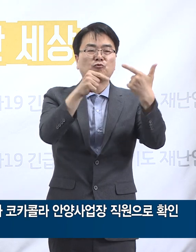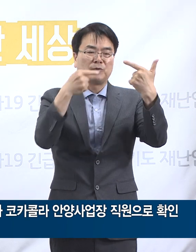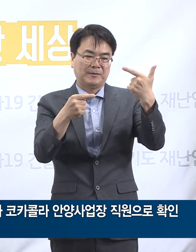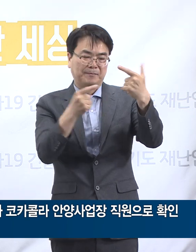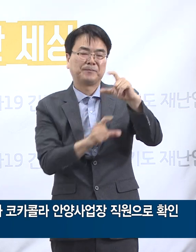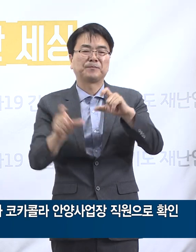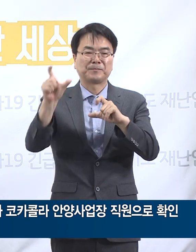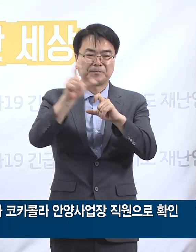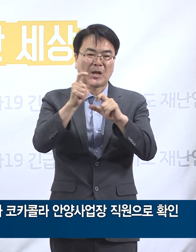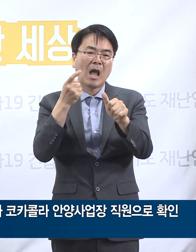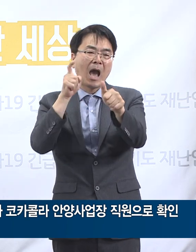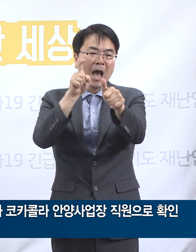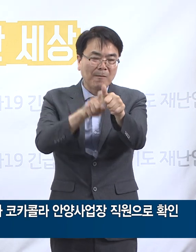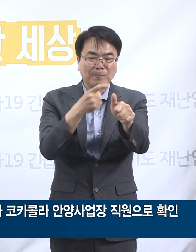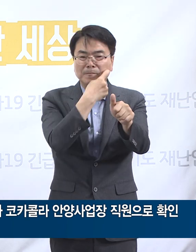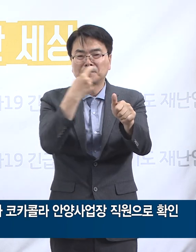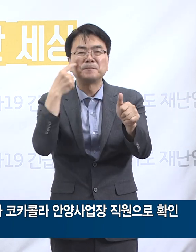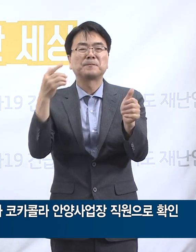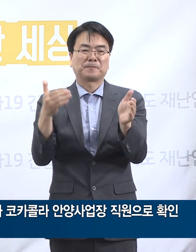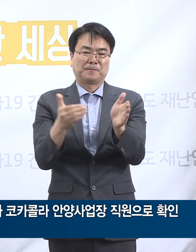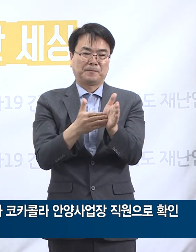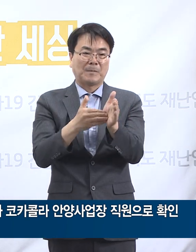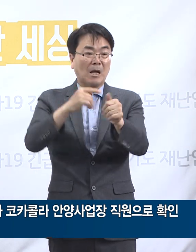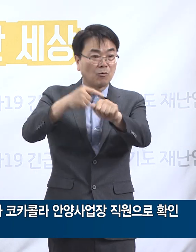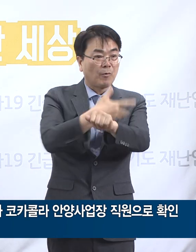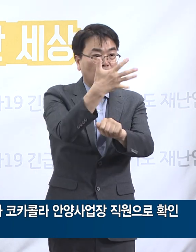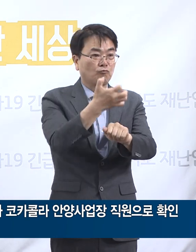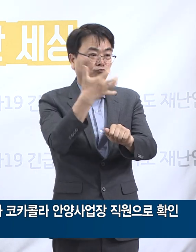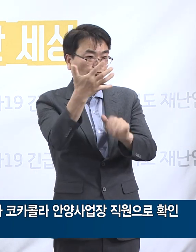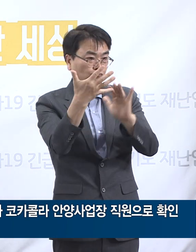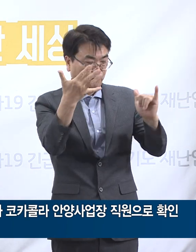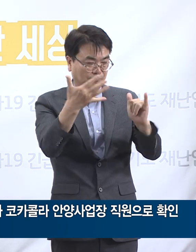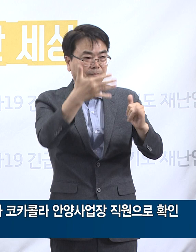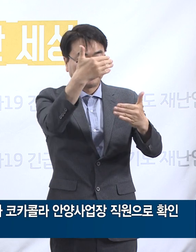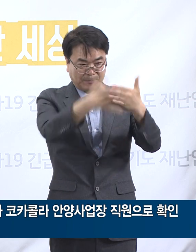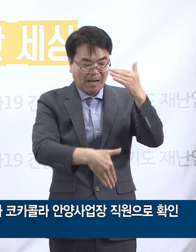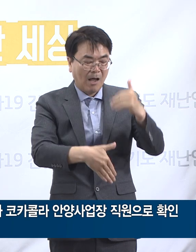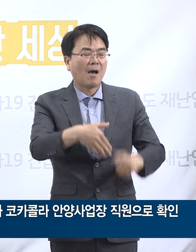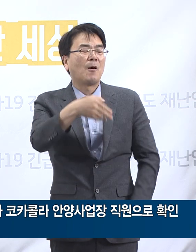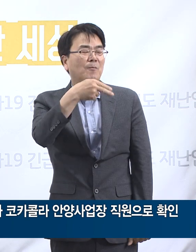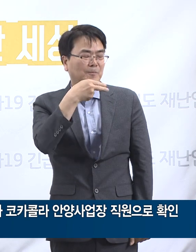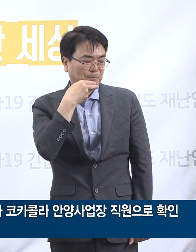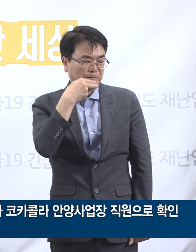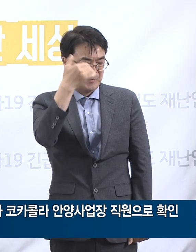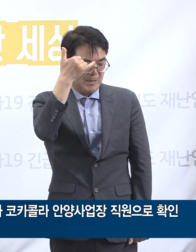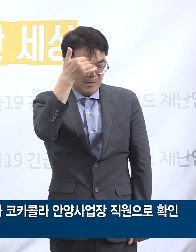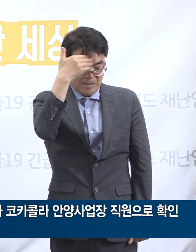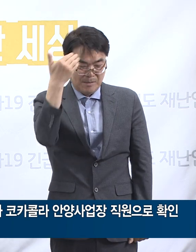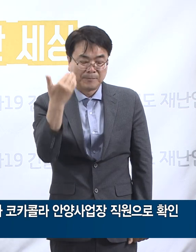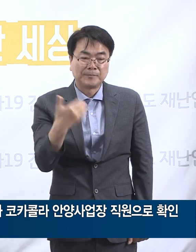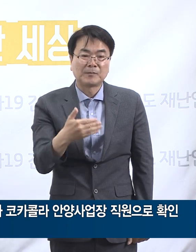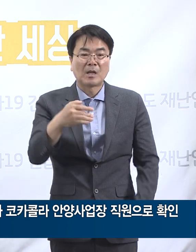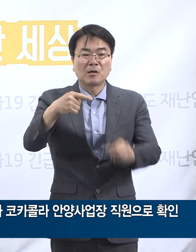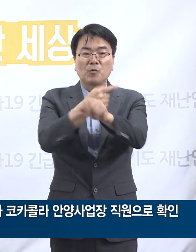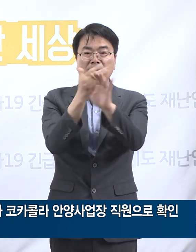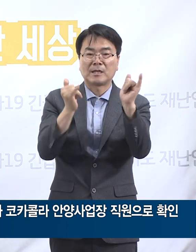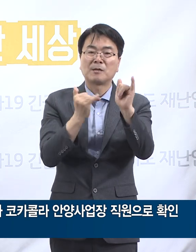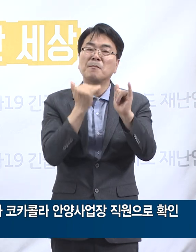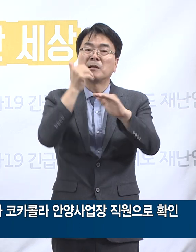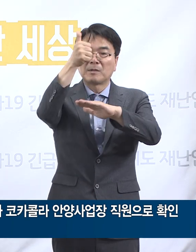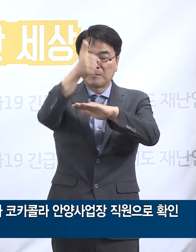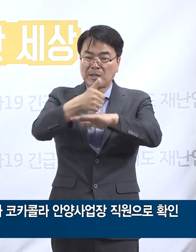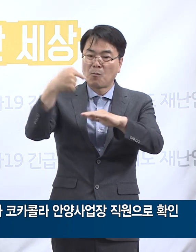확진을 받았습니다. 99명은 음성 판정을 받았고 151명은 검사 결과를 기다리고 있습니다.